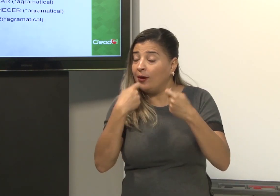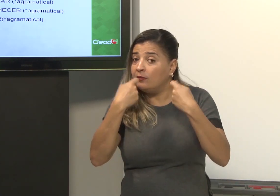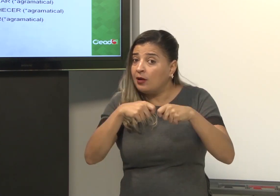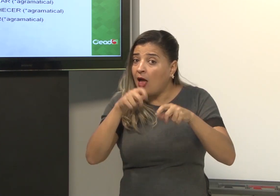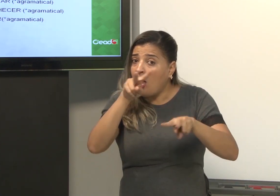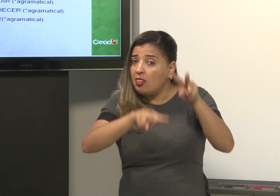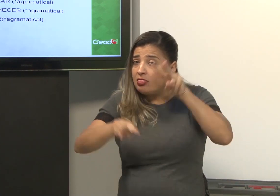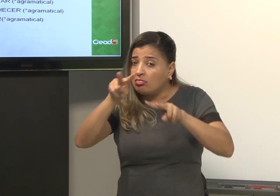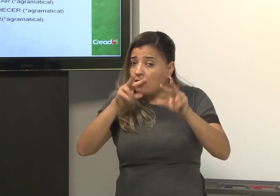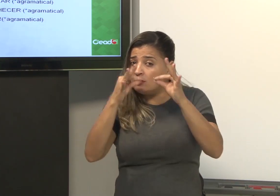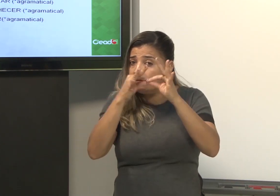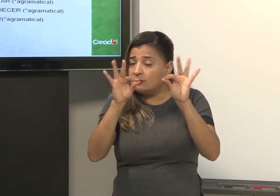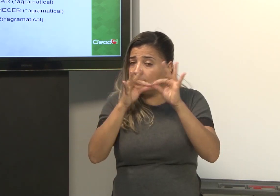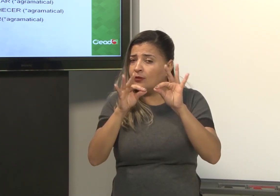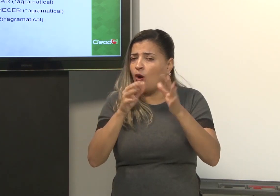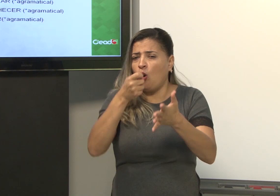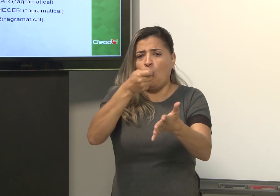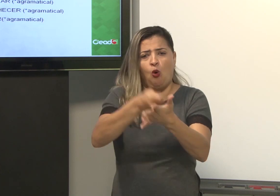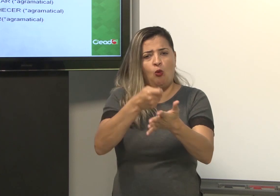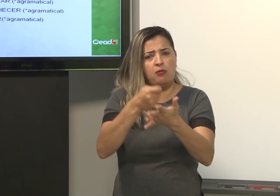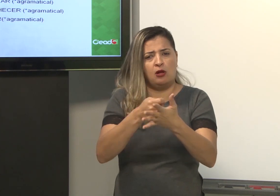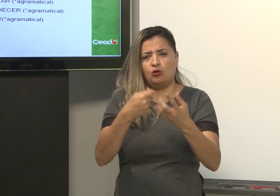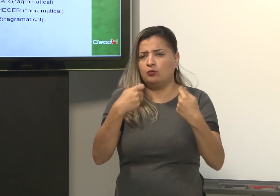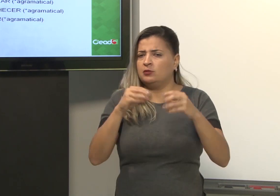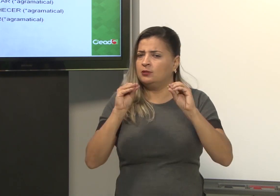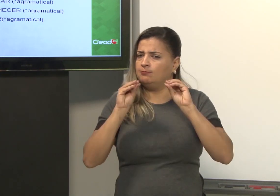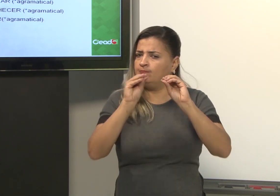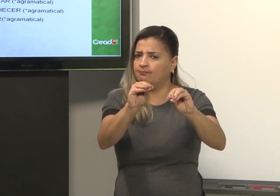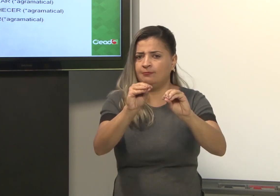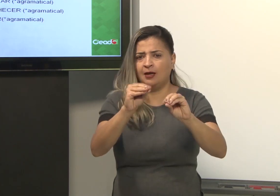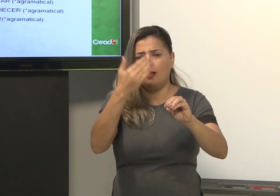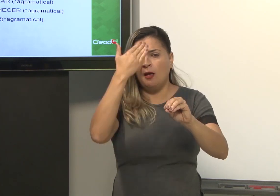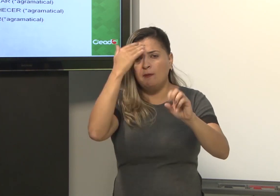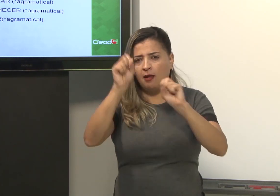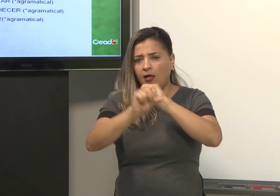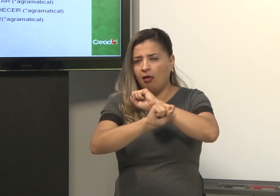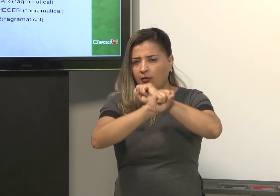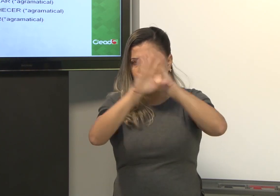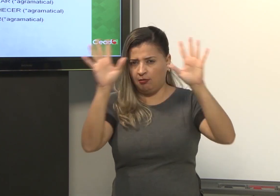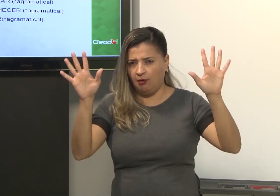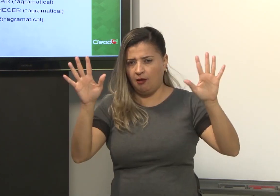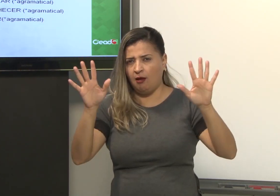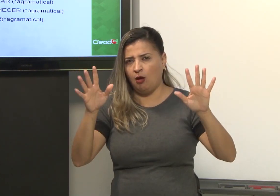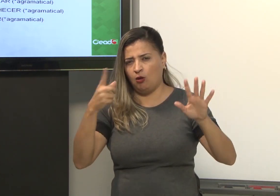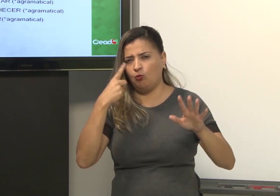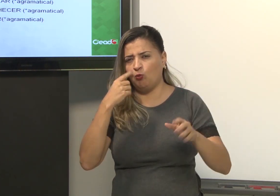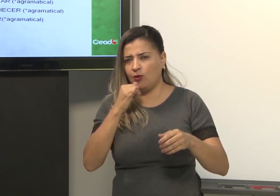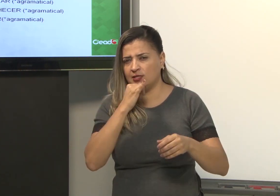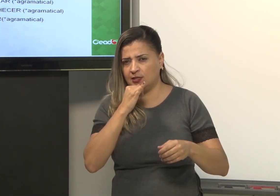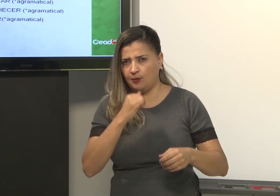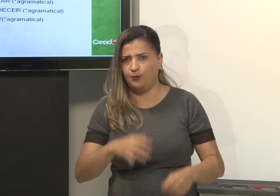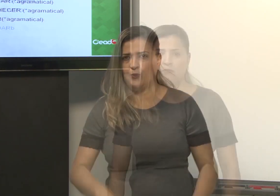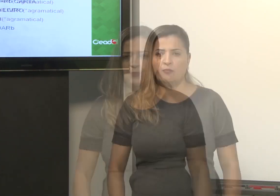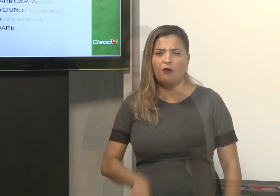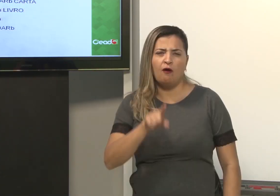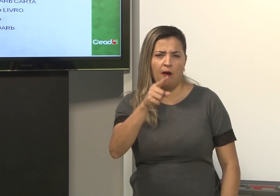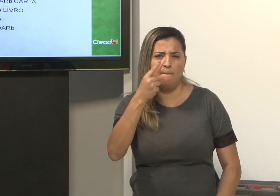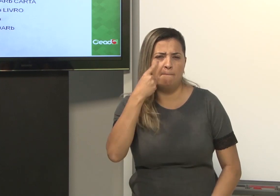é preciso avaliar essa frase, observar o que tem nessa frase para que fique de forma clara. Vamos ver outro exemplo.